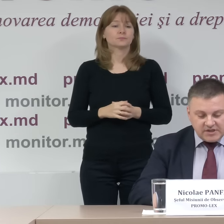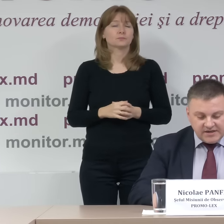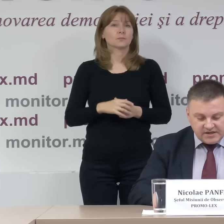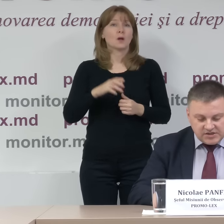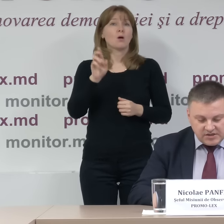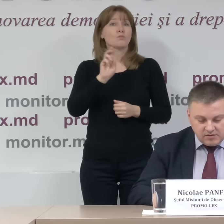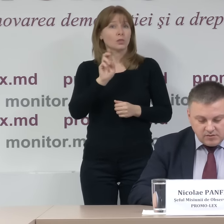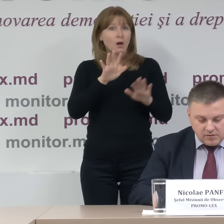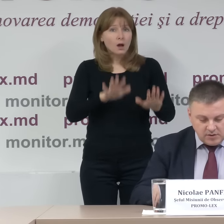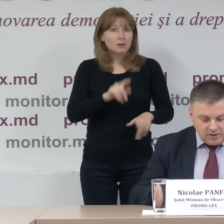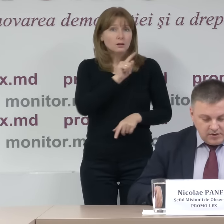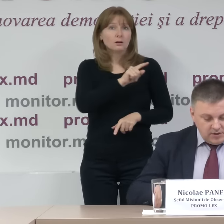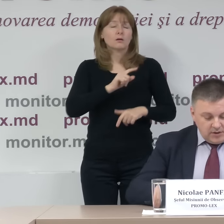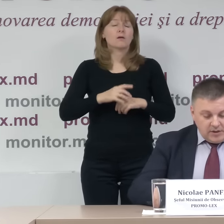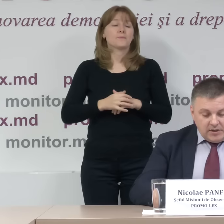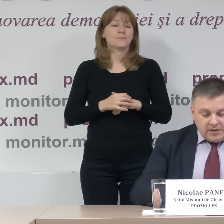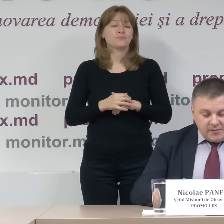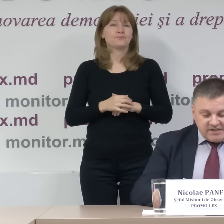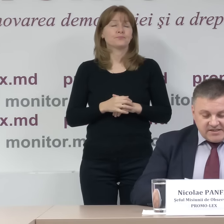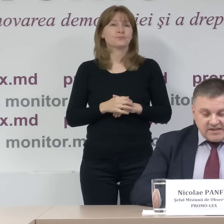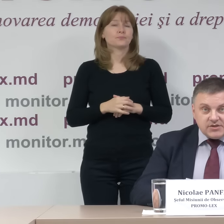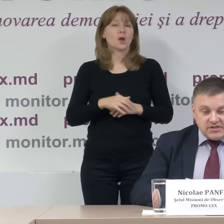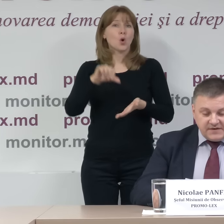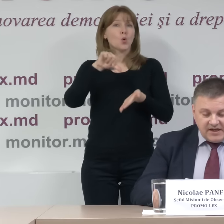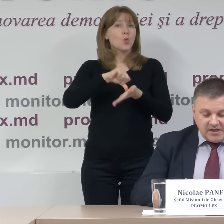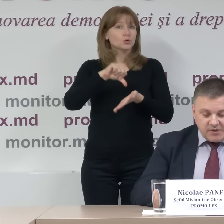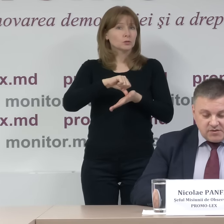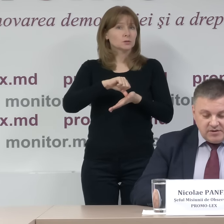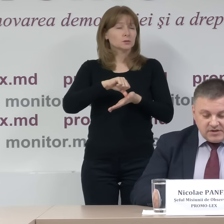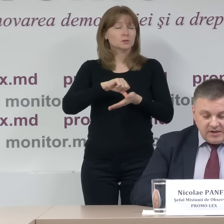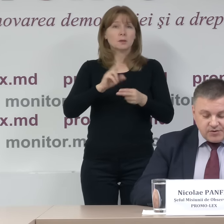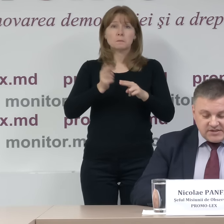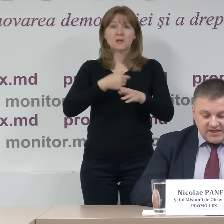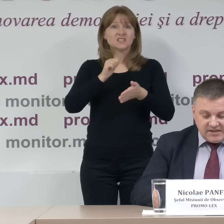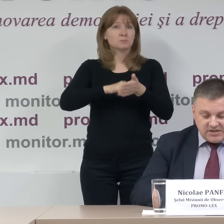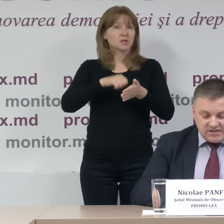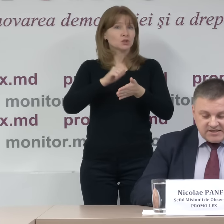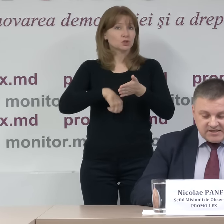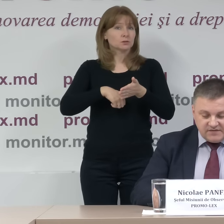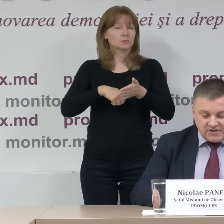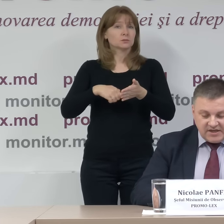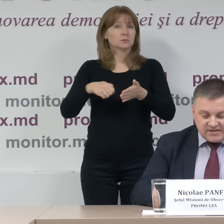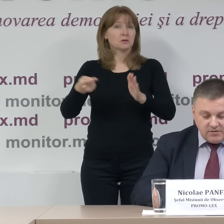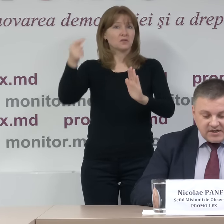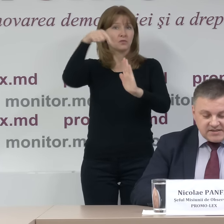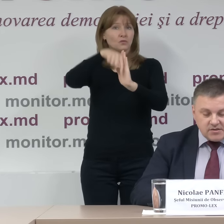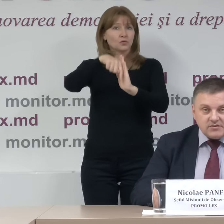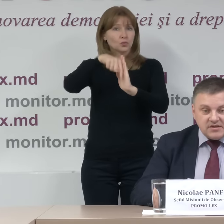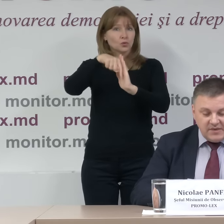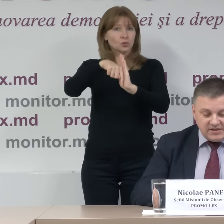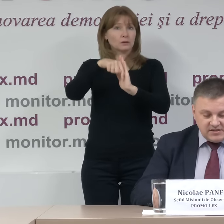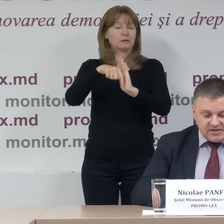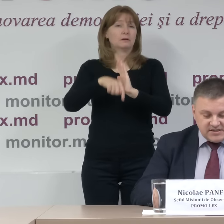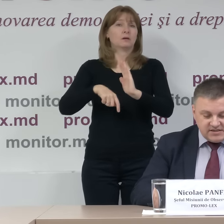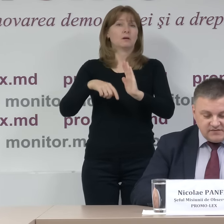sectorul Botanica-Chișinău. Prezența nejustificată a persoanelor neautorizate în încinta secției de votare sau în rază de